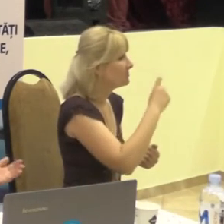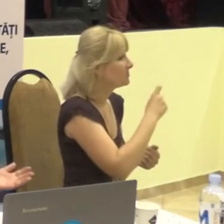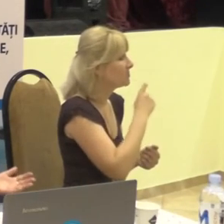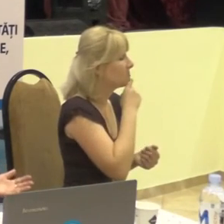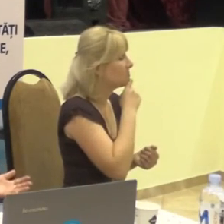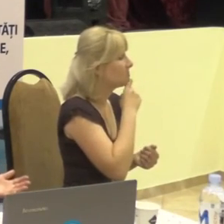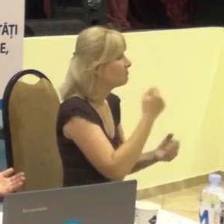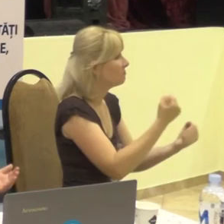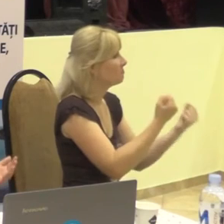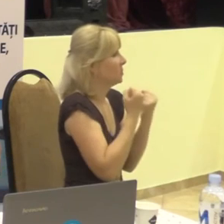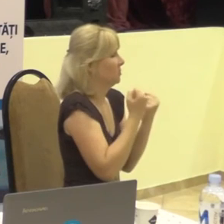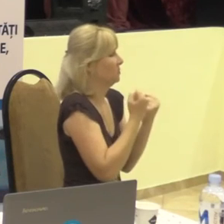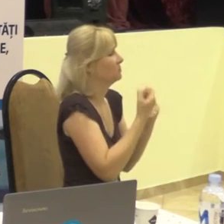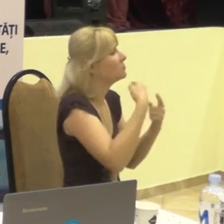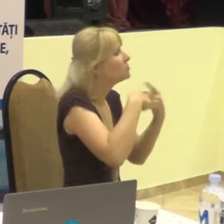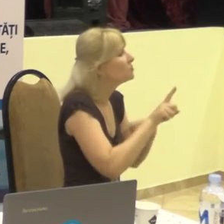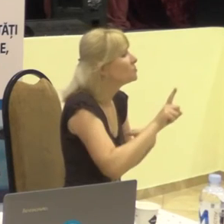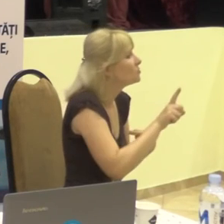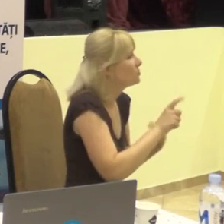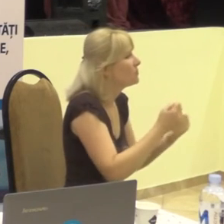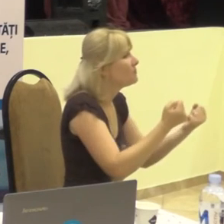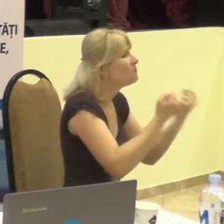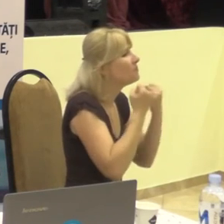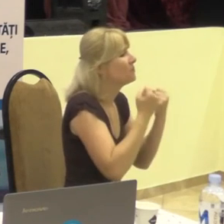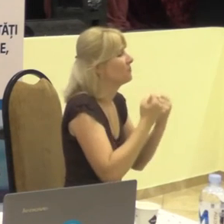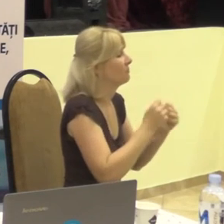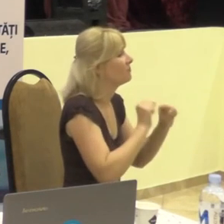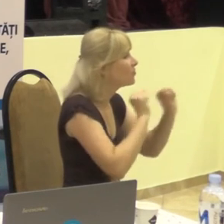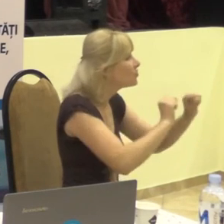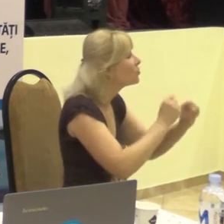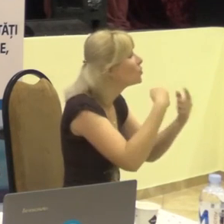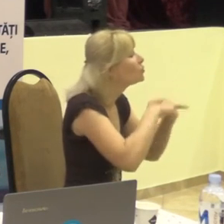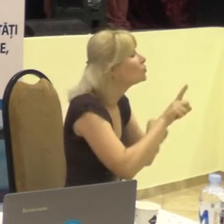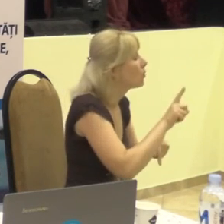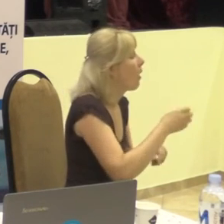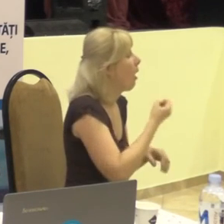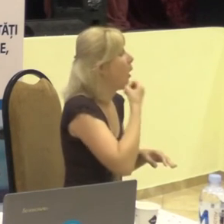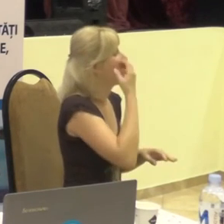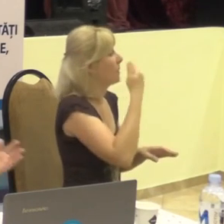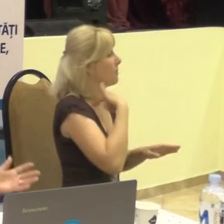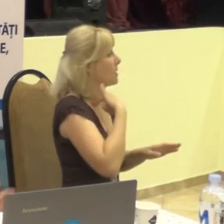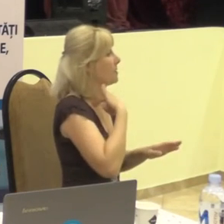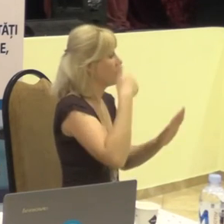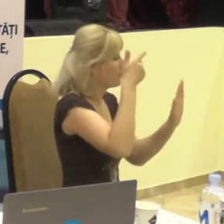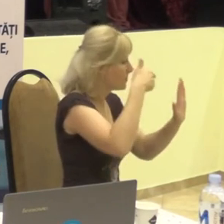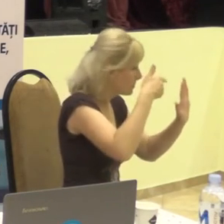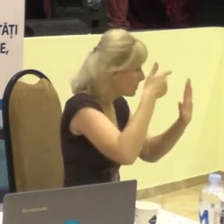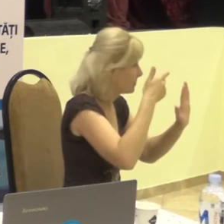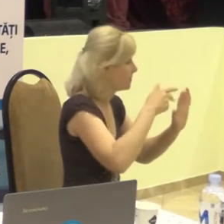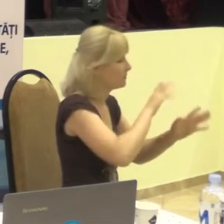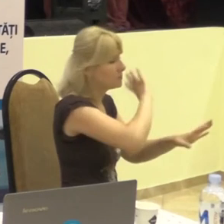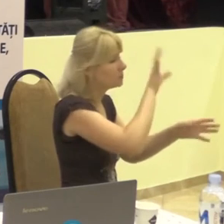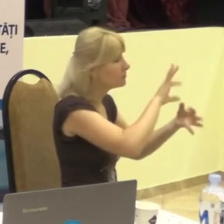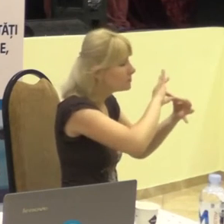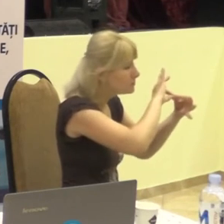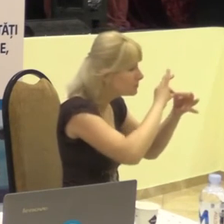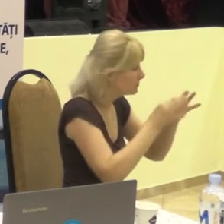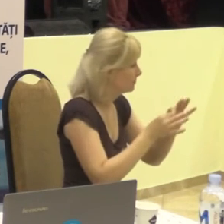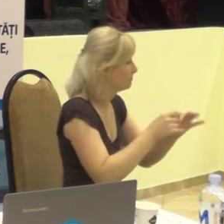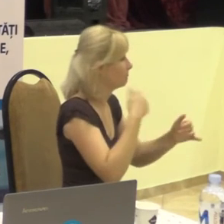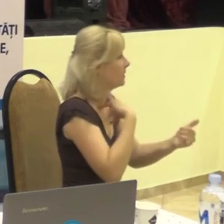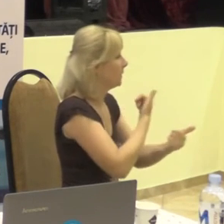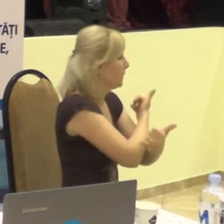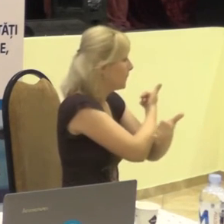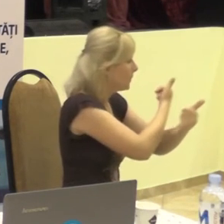protecția. Și până noi am făcut acest filmul ingles, până am realizat această știri